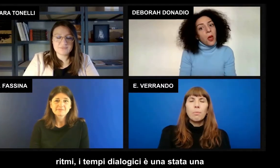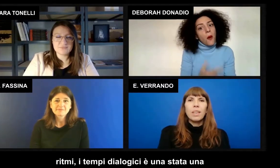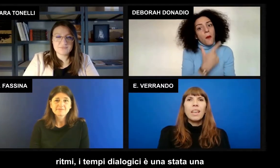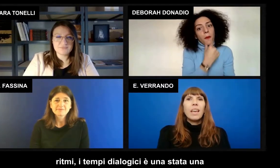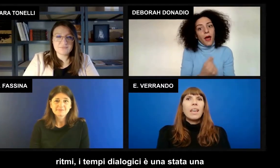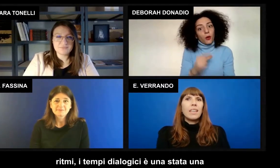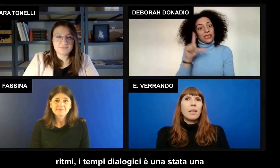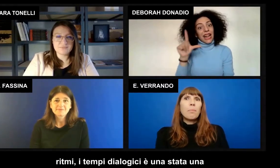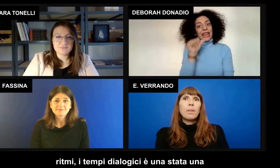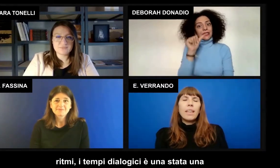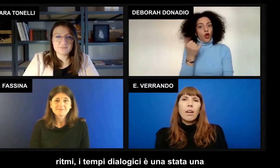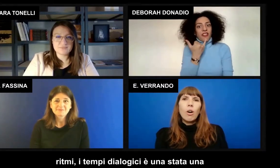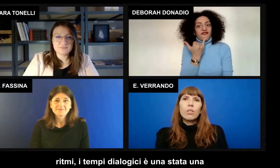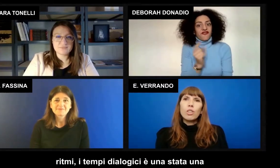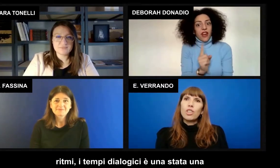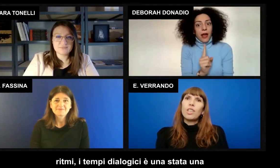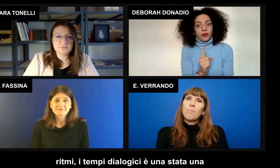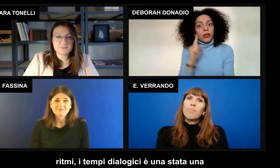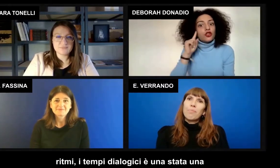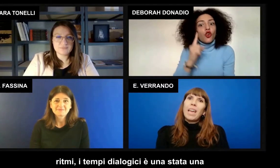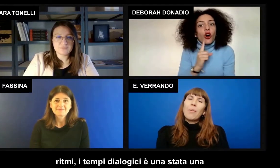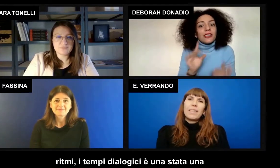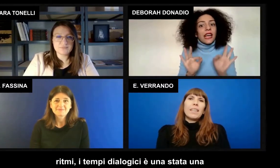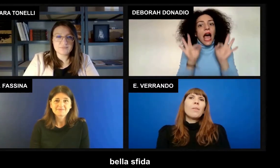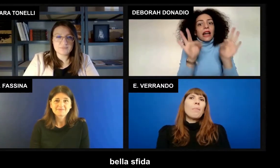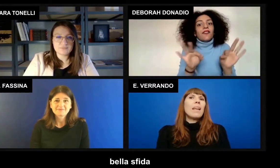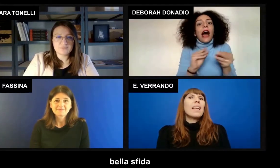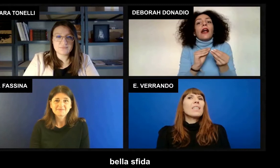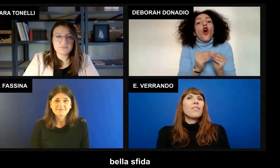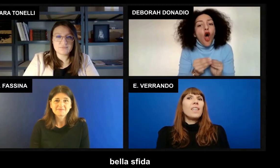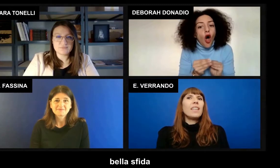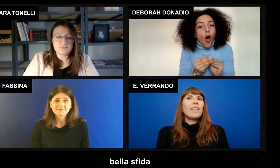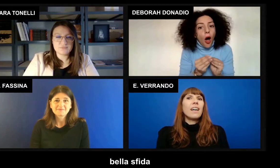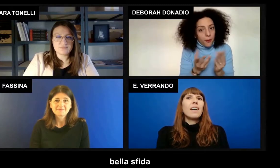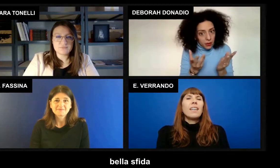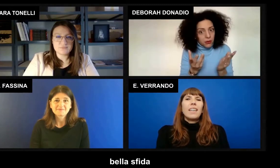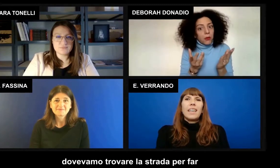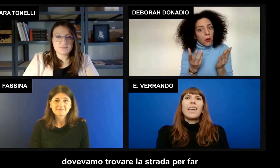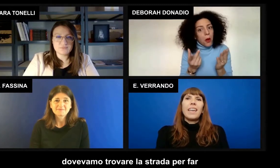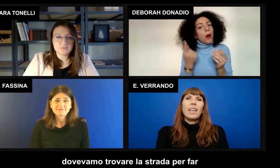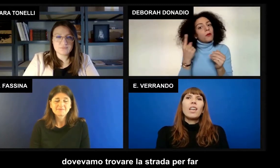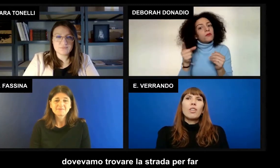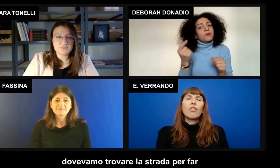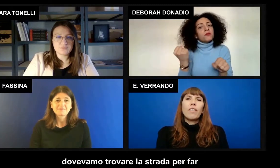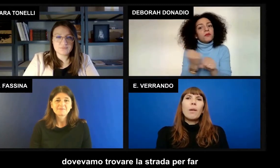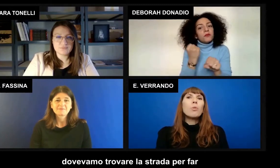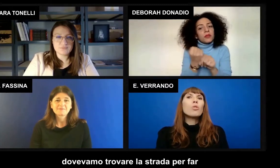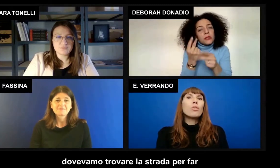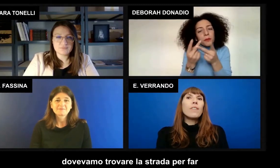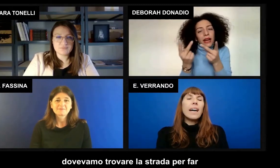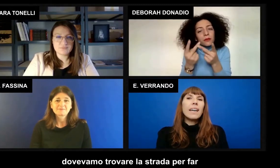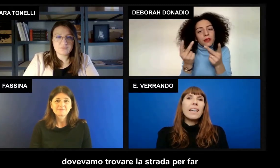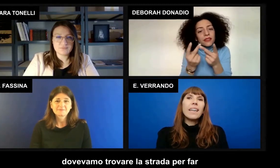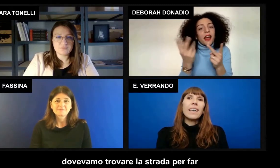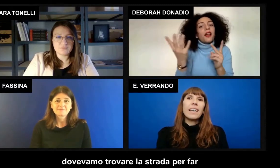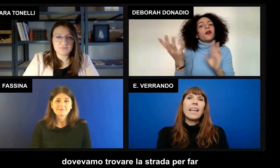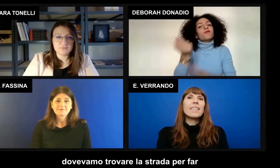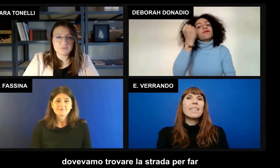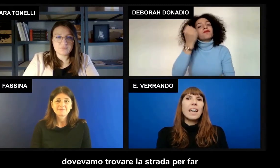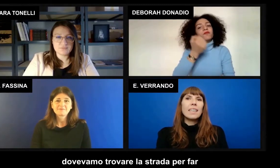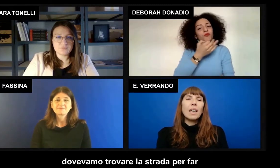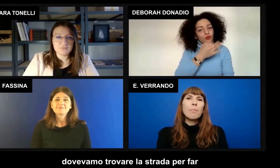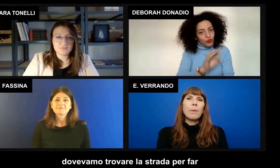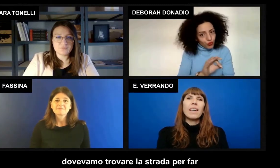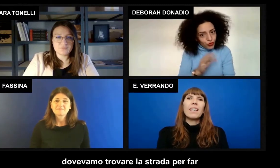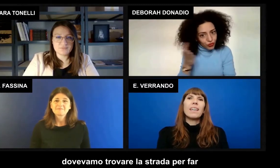ritmi, i tempi dialogici. È stata una bella sfida e dovevamo trovare la